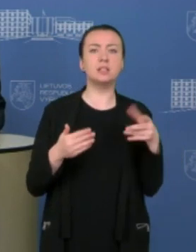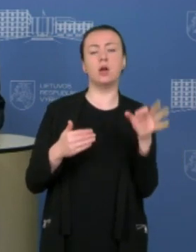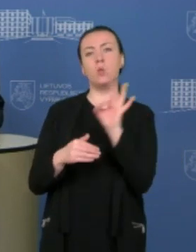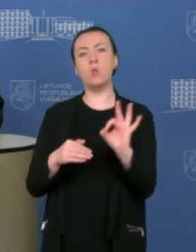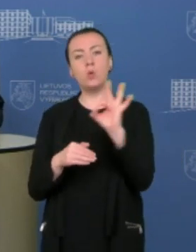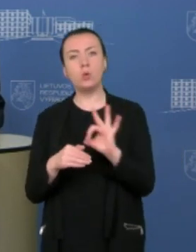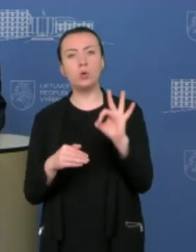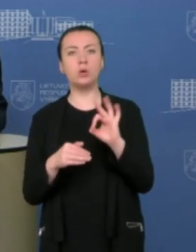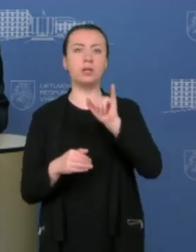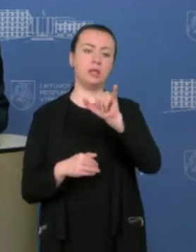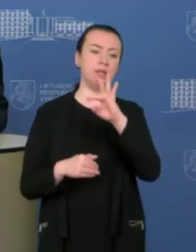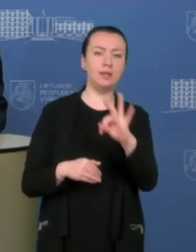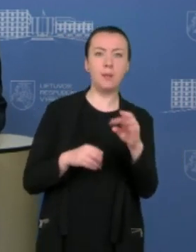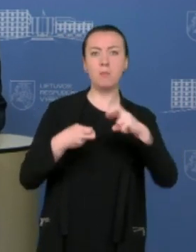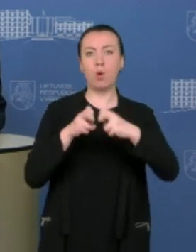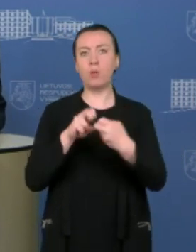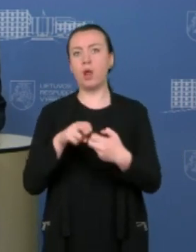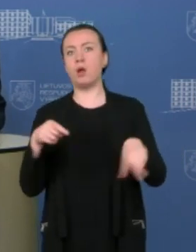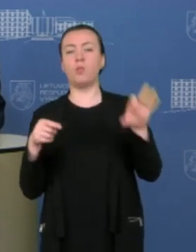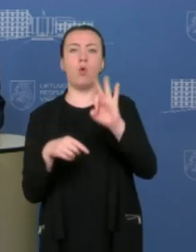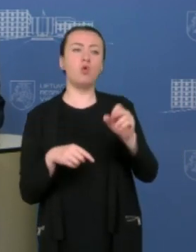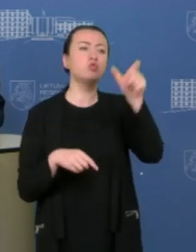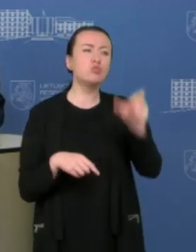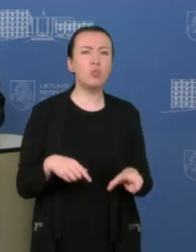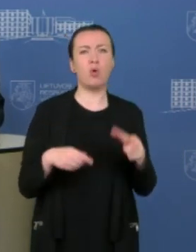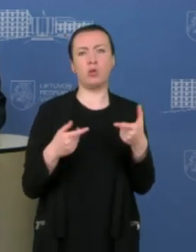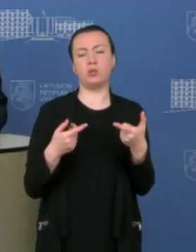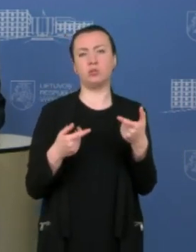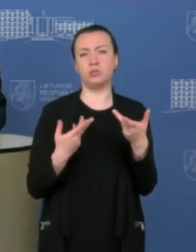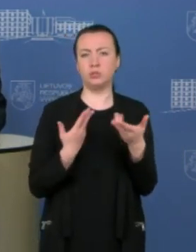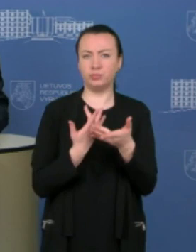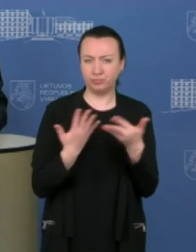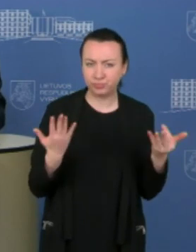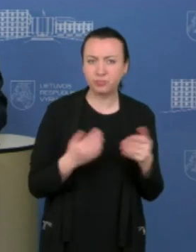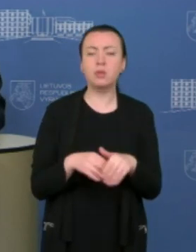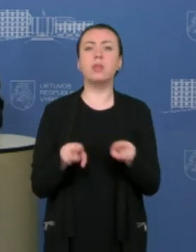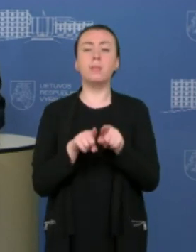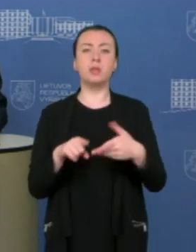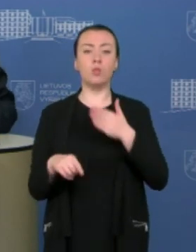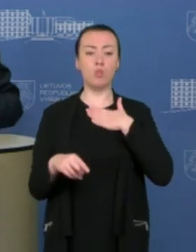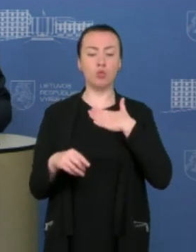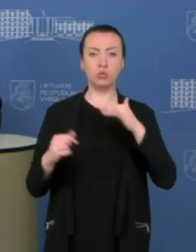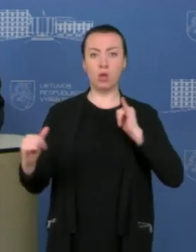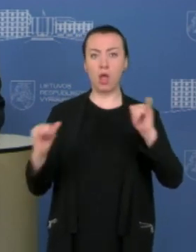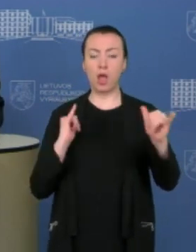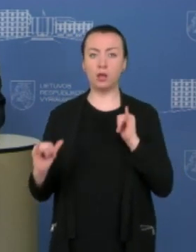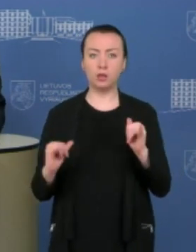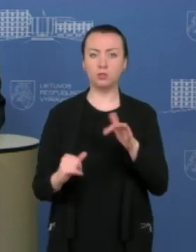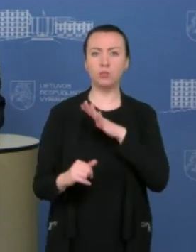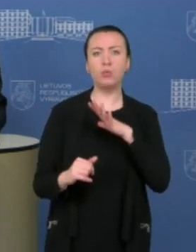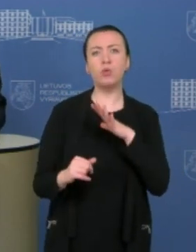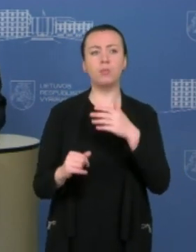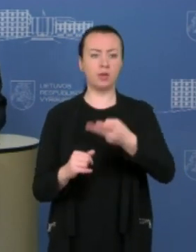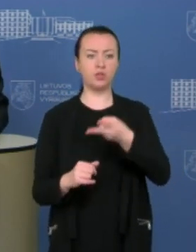dėl kažkokių tai IT problemų, ir dėl žmogiškojo faktoriaus, ir tiesiog dar dėl mūsų elgėsio, kokie mes buvom